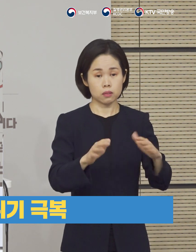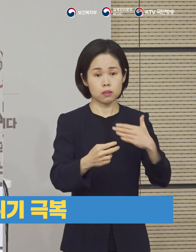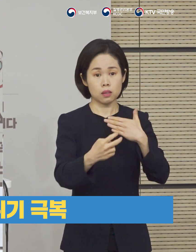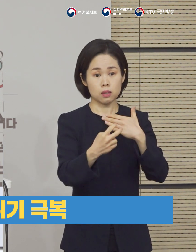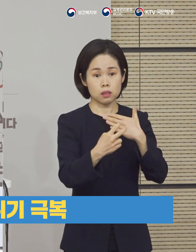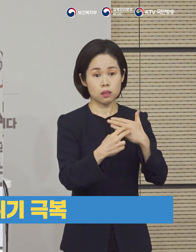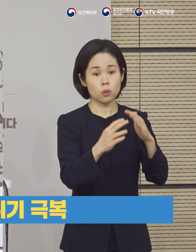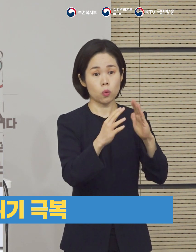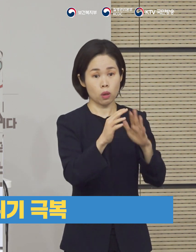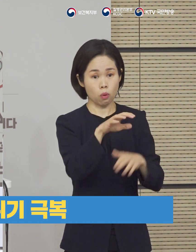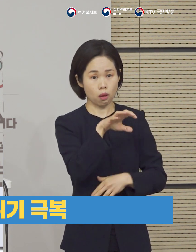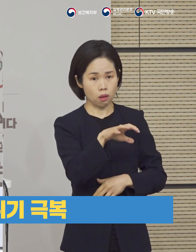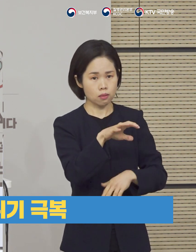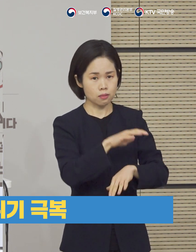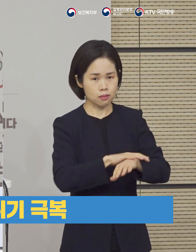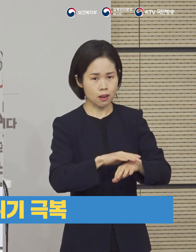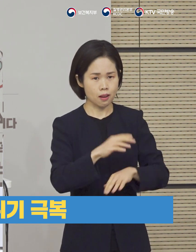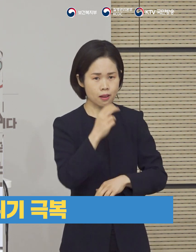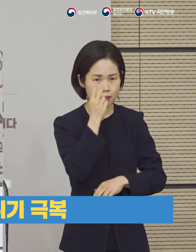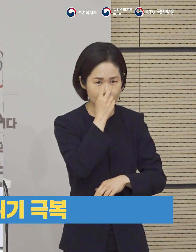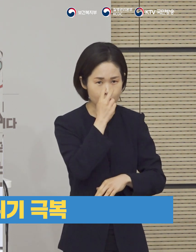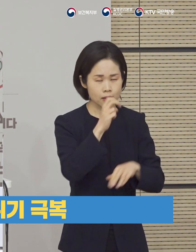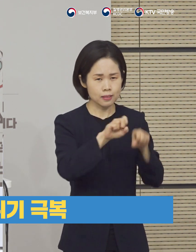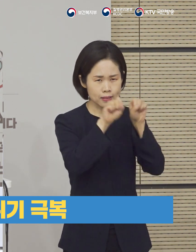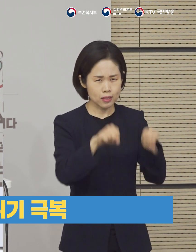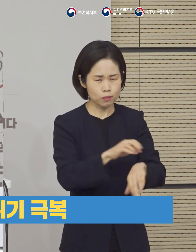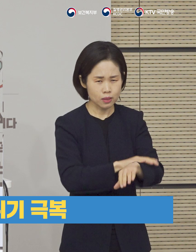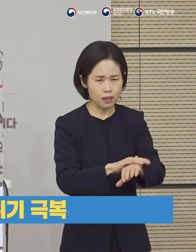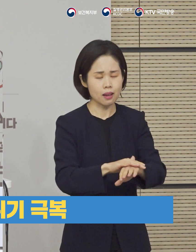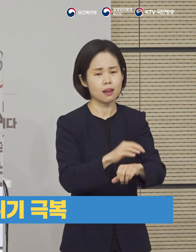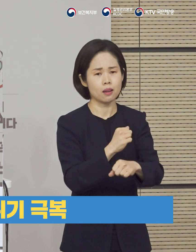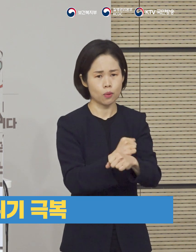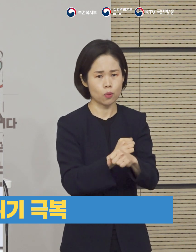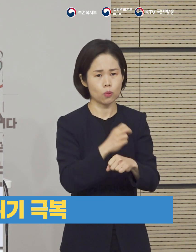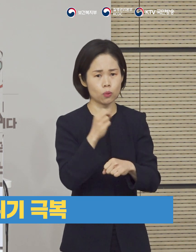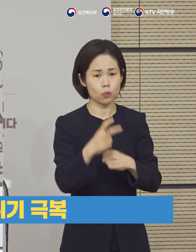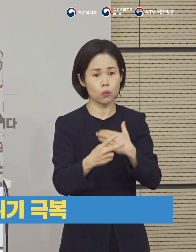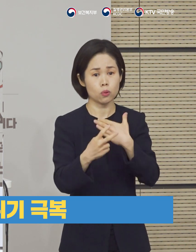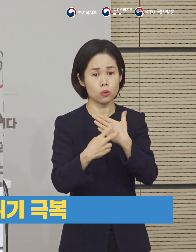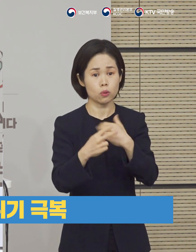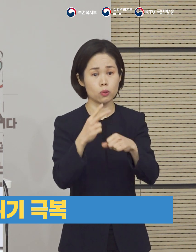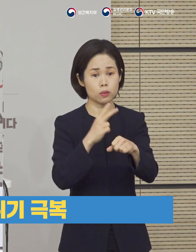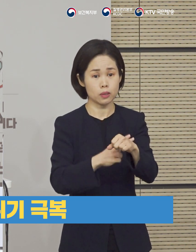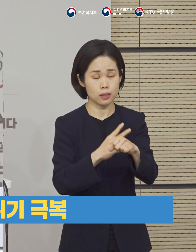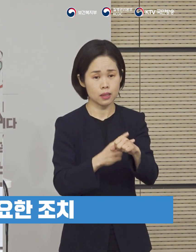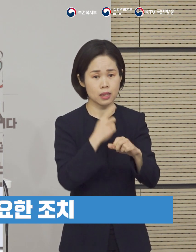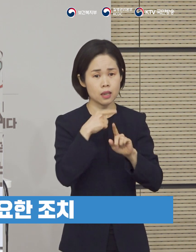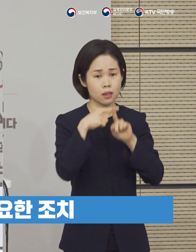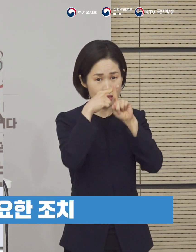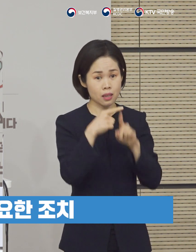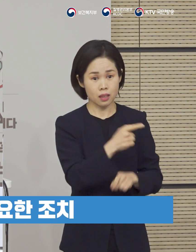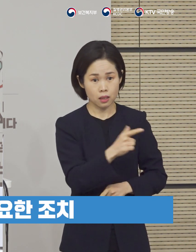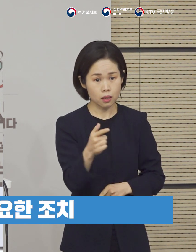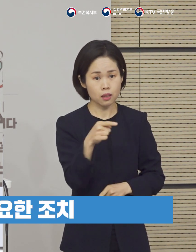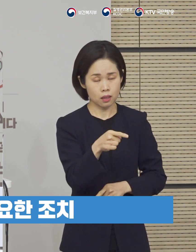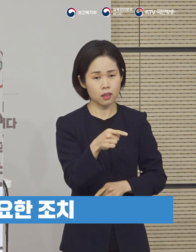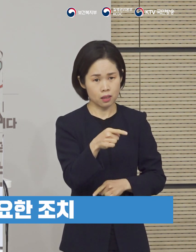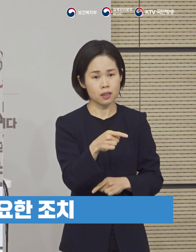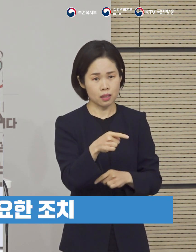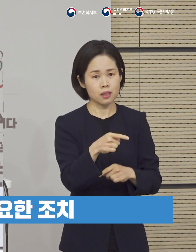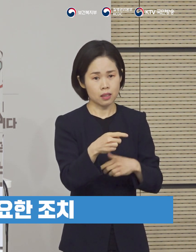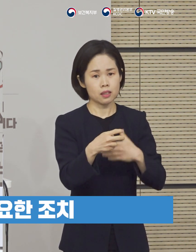과정에 있습니다. 그 과정에서 의료기관을 잘 지키고 또 의료인들이